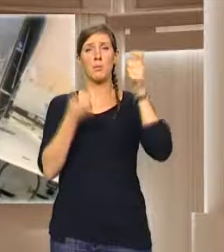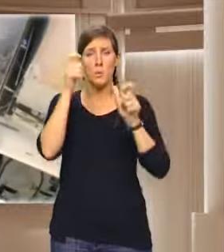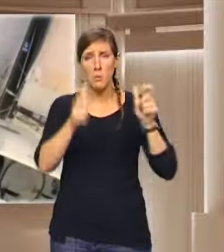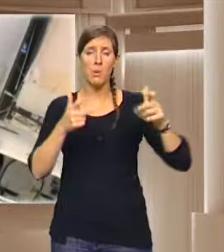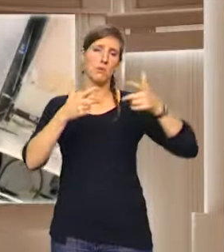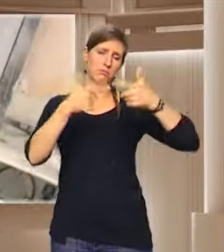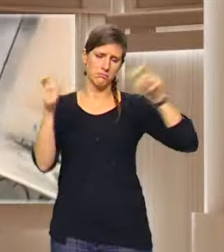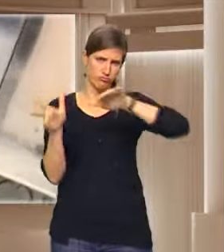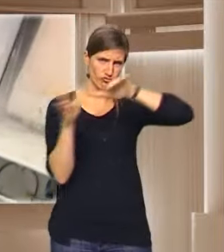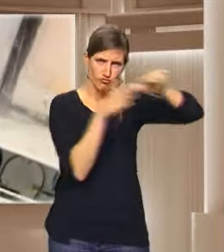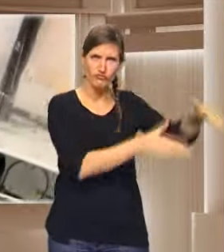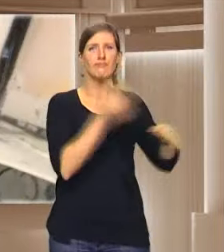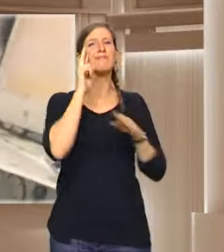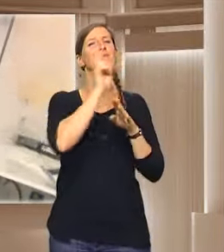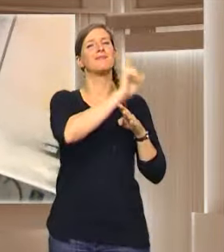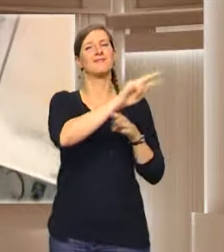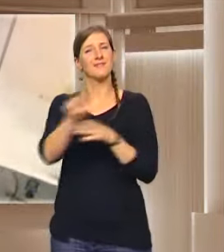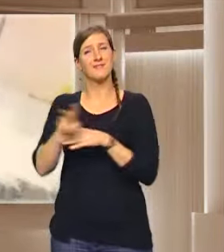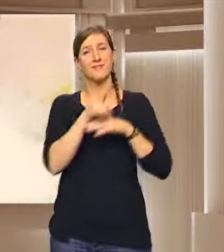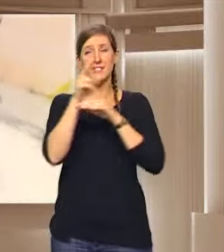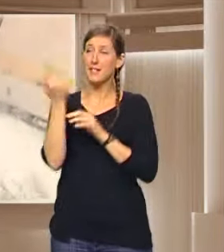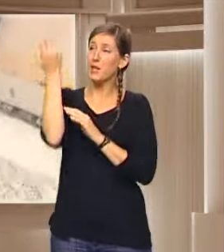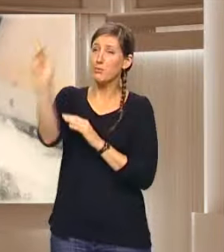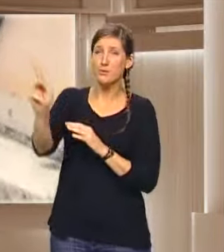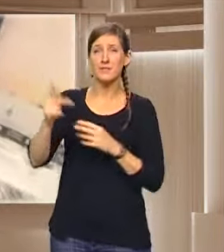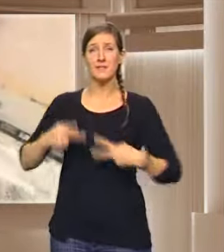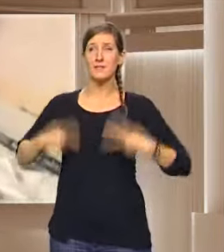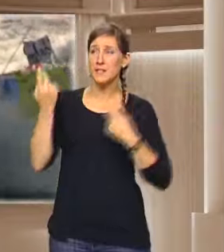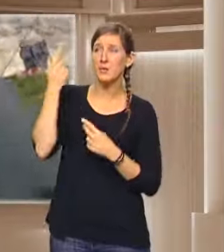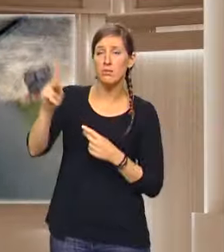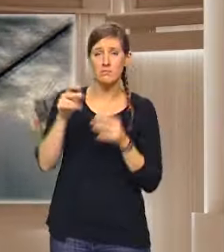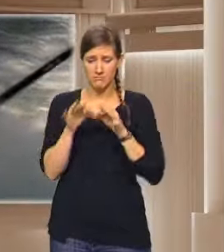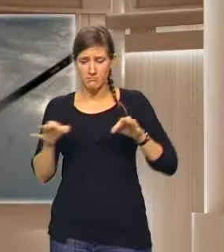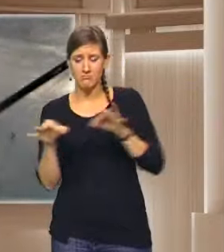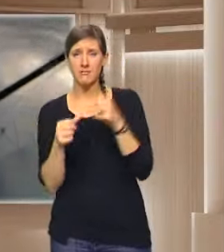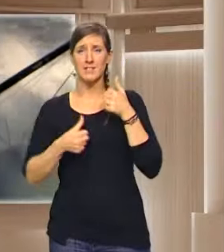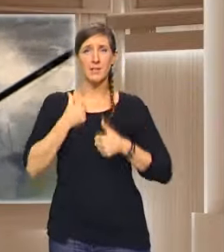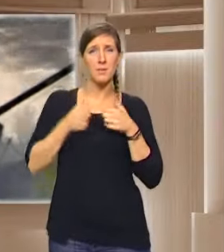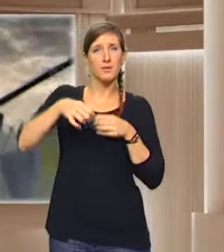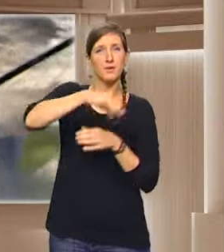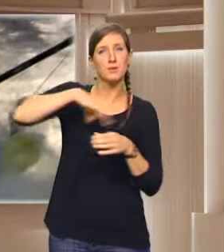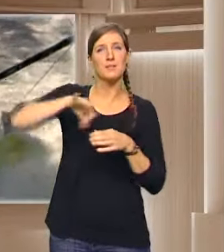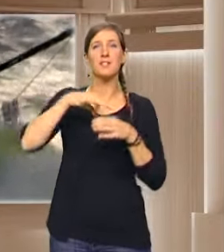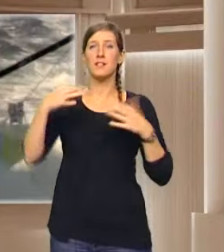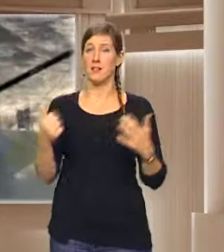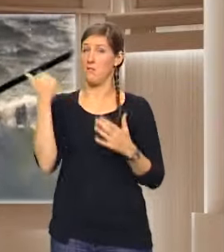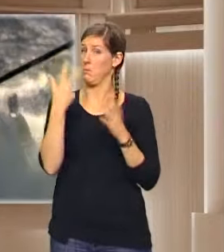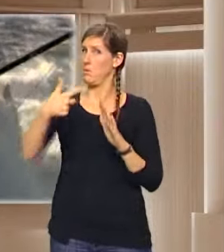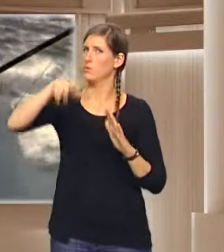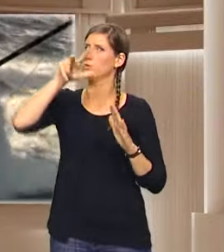'usage, visite guidée, des appartements du marin. Un studio, salle de bain, cuisine que le coureur habitera pendant 3